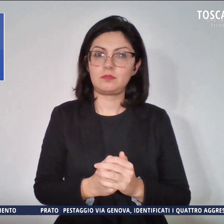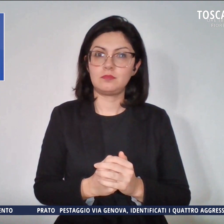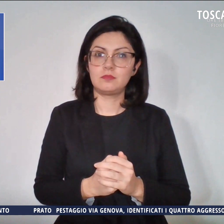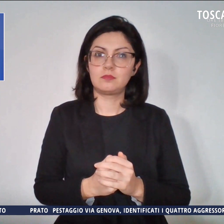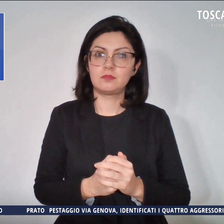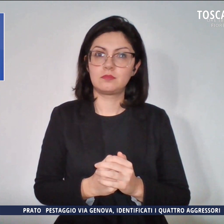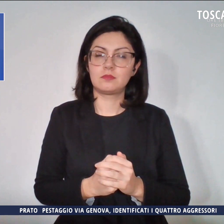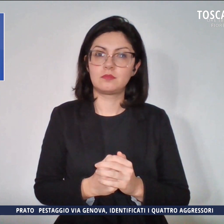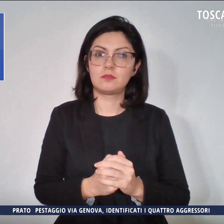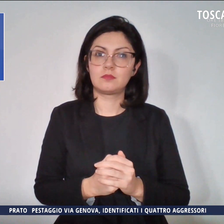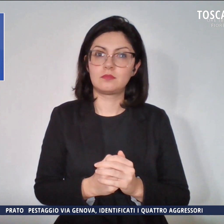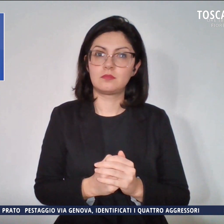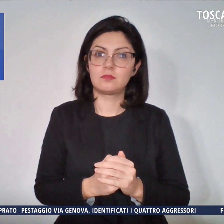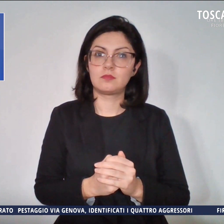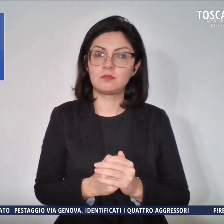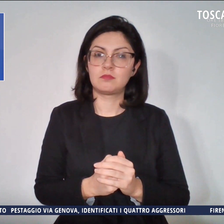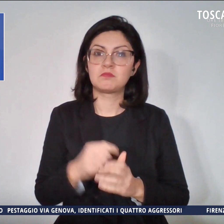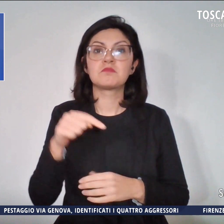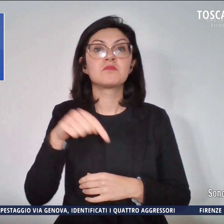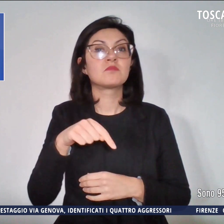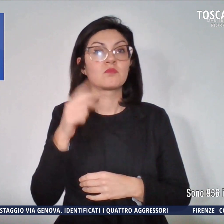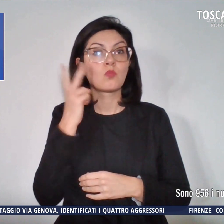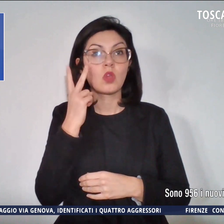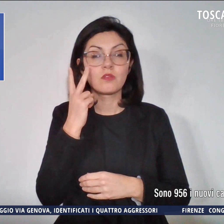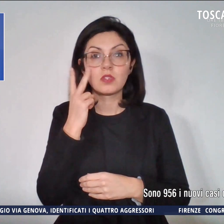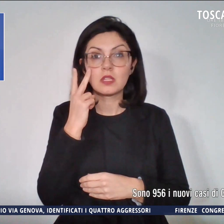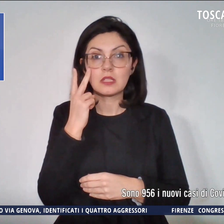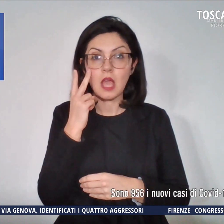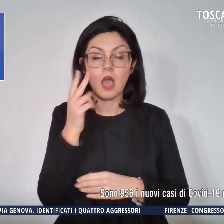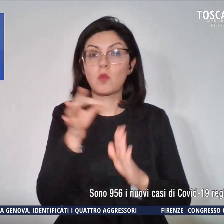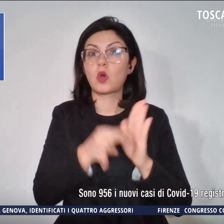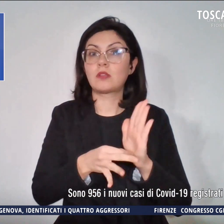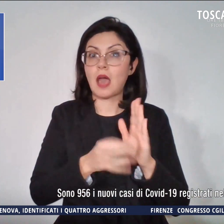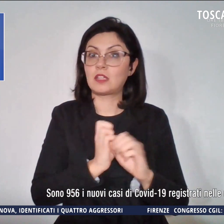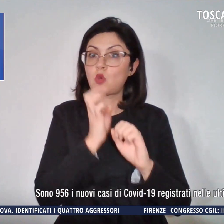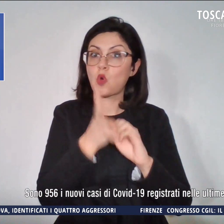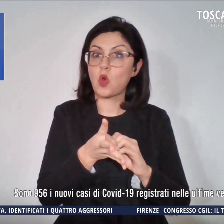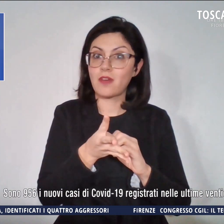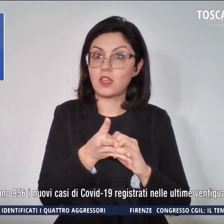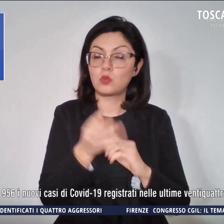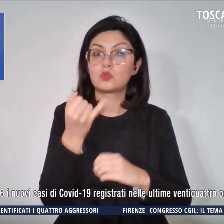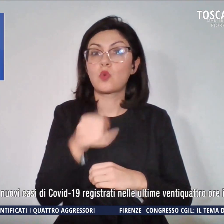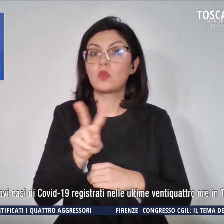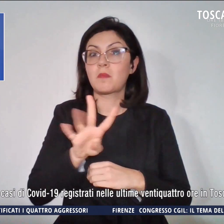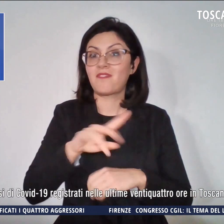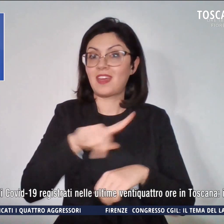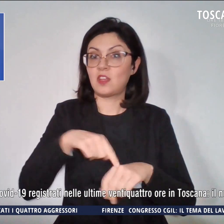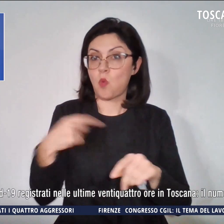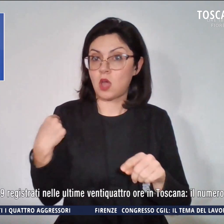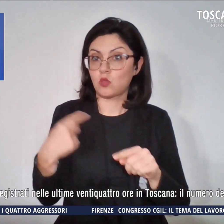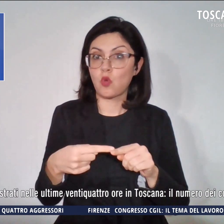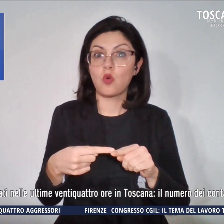Siamo come di consueto ai dati sul coronavirus e nelle ultime 24 ore in Toscana